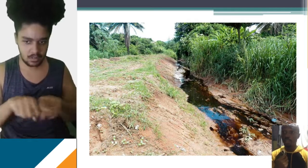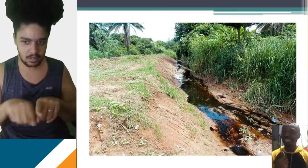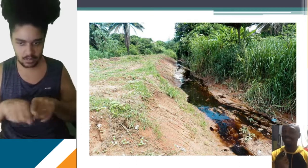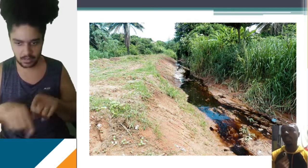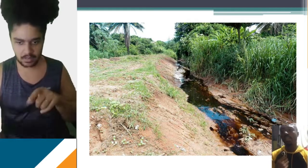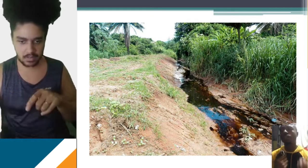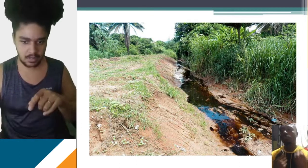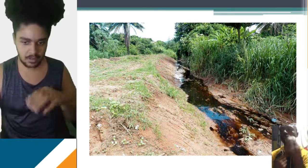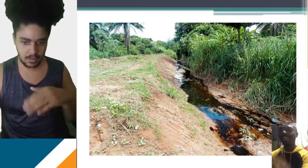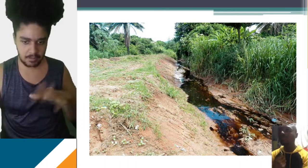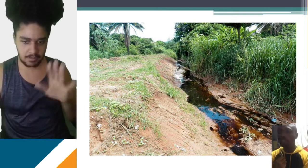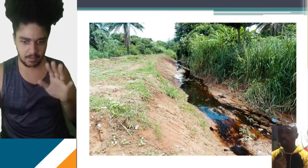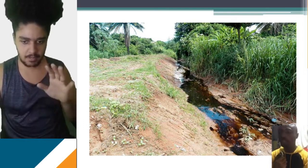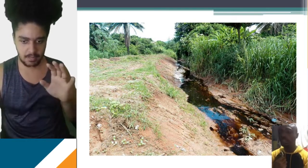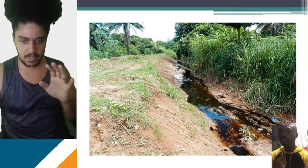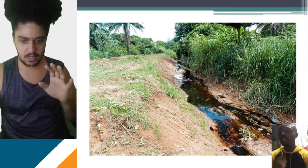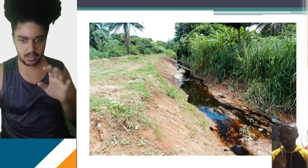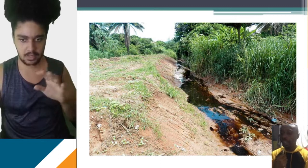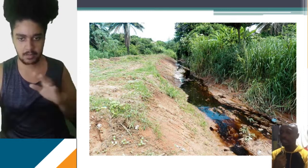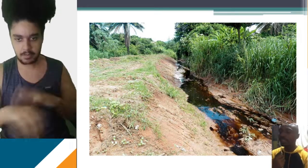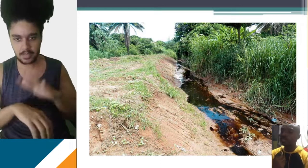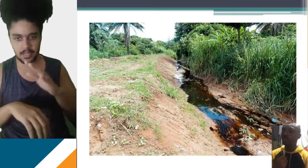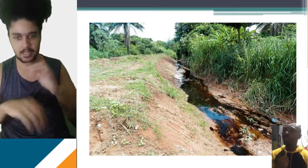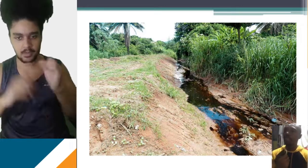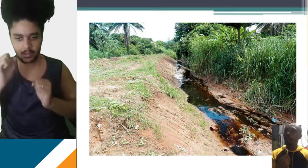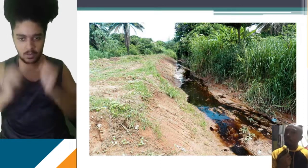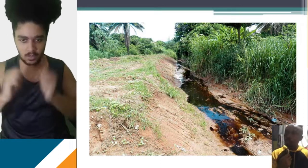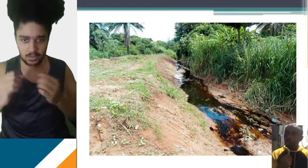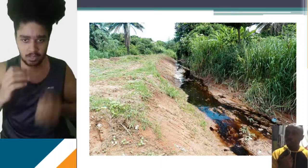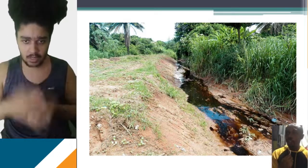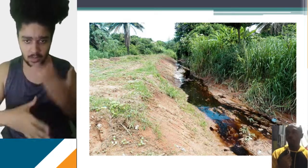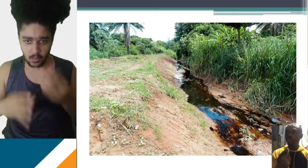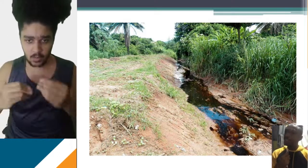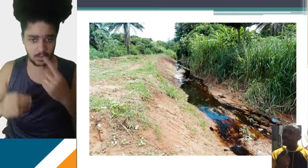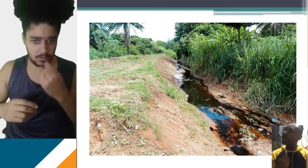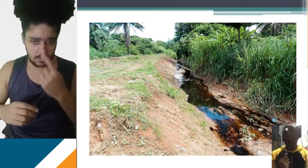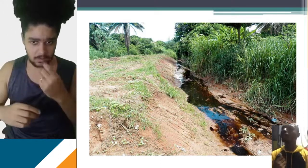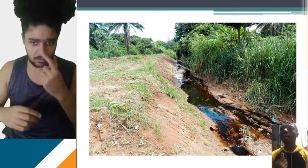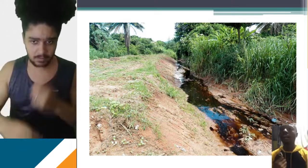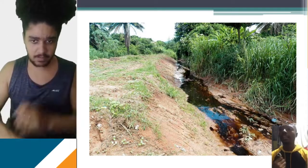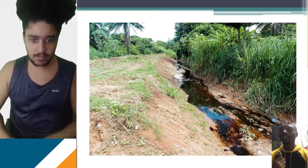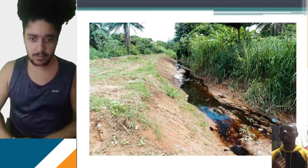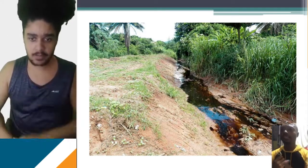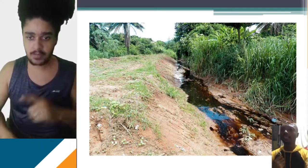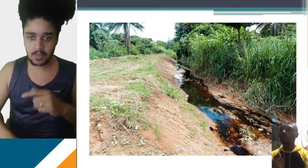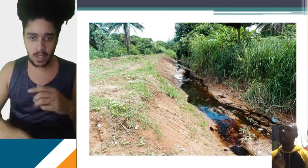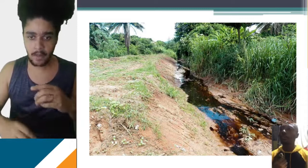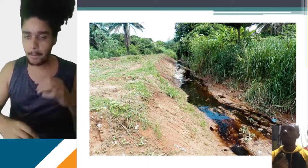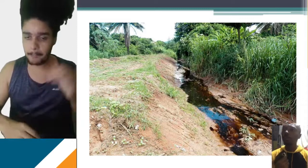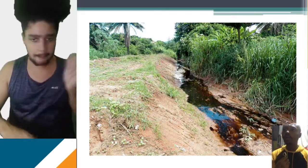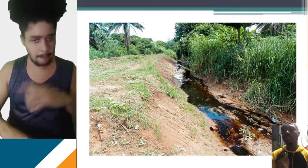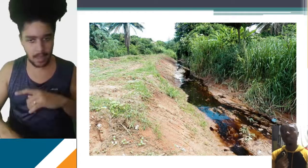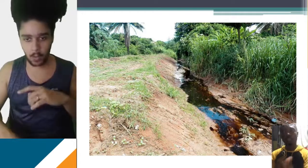vocês que a industrialização, quando não é a indústria em si que está ali sujando, ela produz lixo. E esse lixo vai prolongar. E esse lixo,